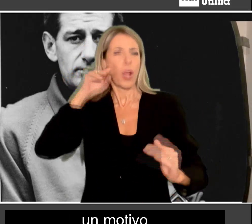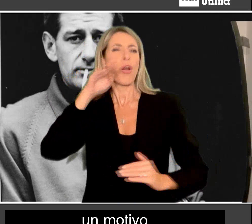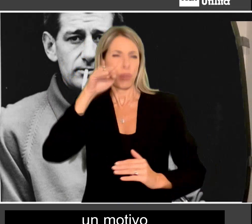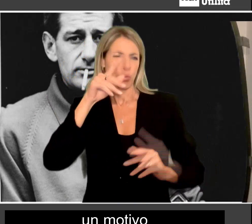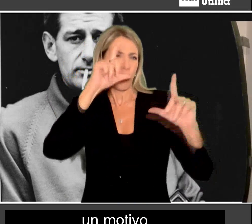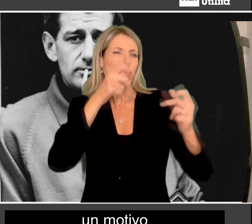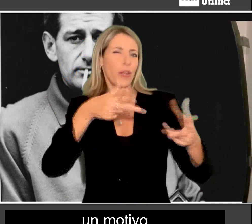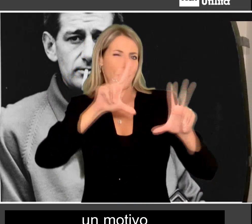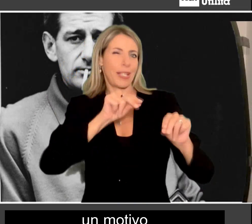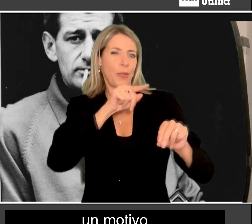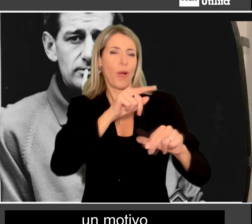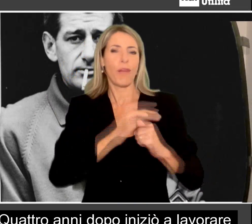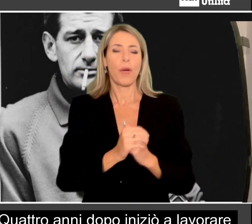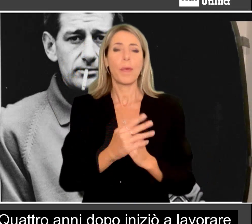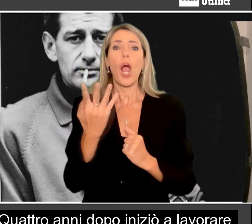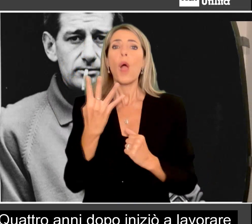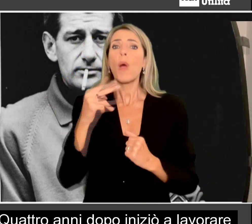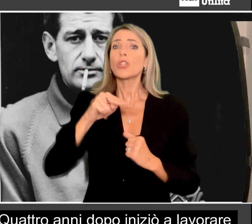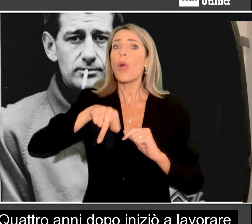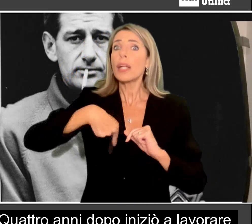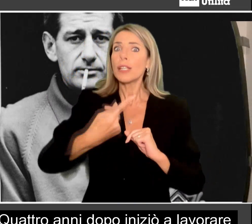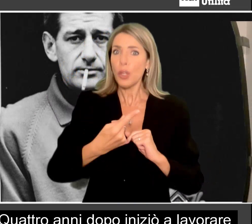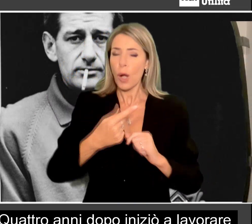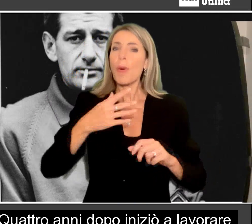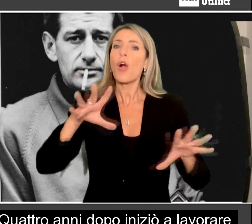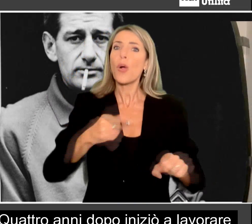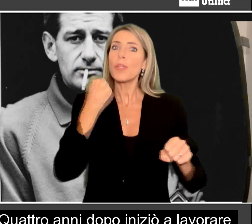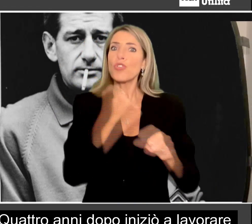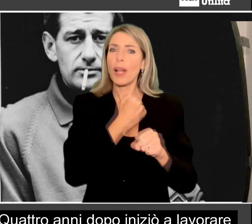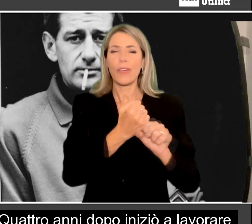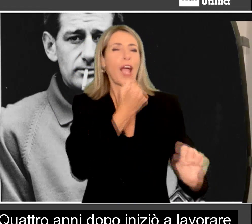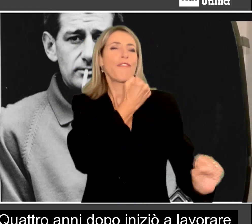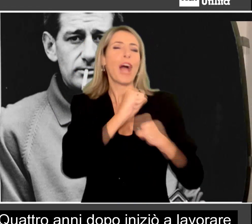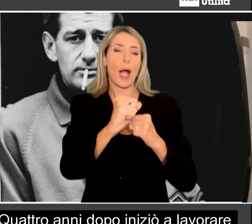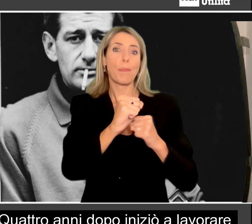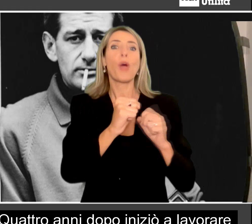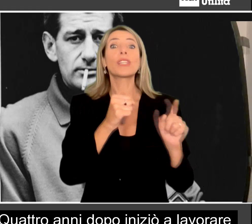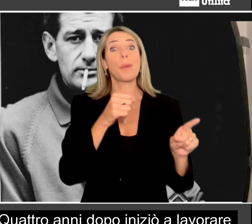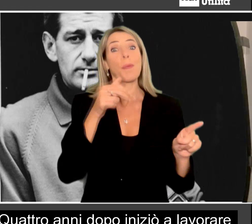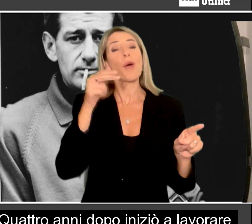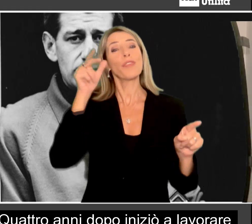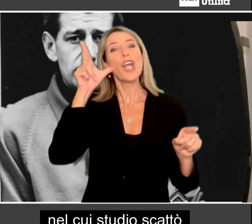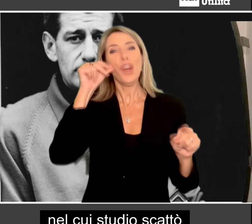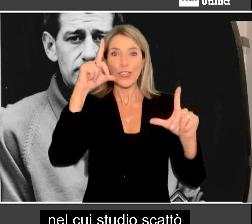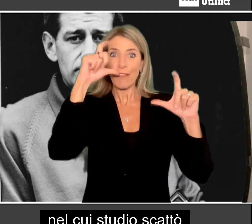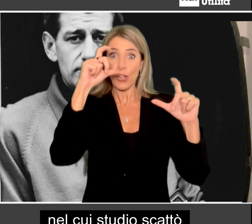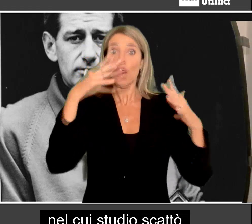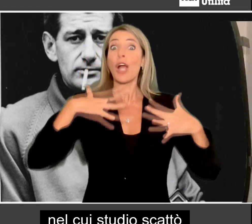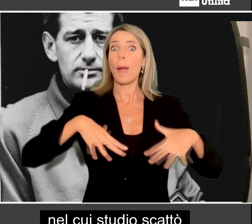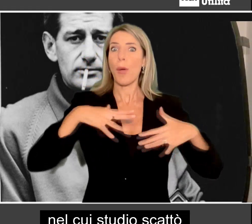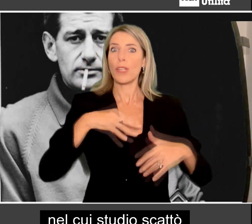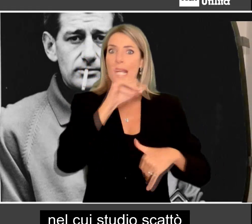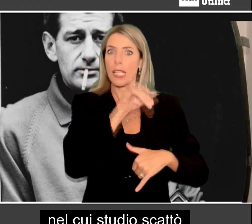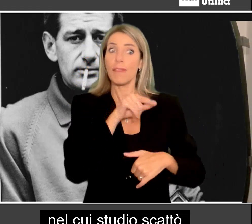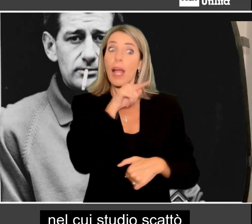riprenderà anche in seguito. Quattro anni dopo cominciò a lavorare dalla famosa fotografa di moda Eva, nel cui studio